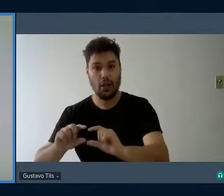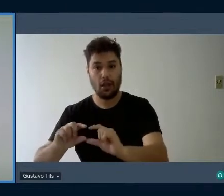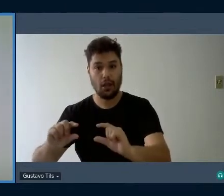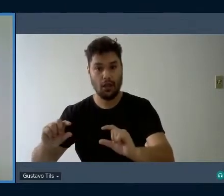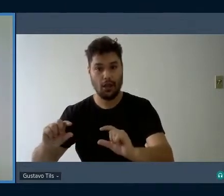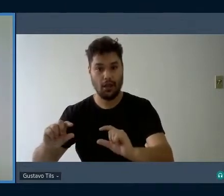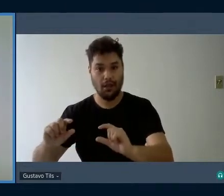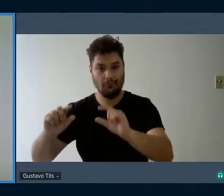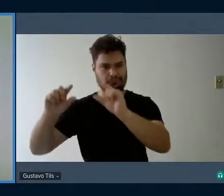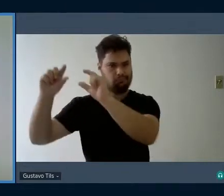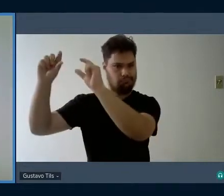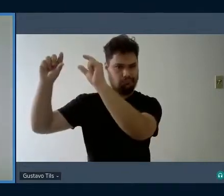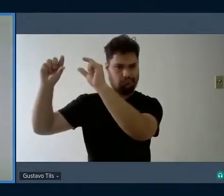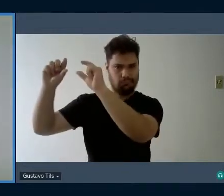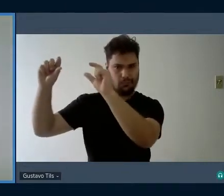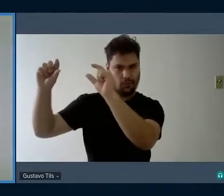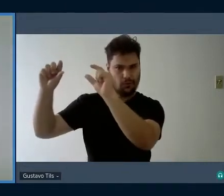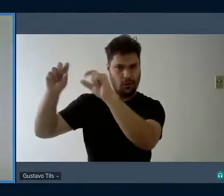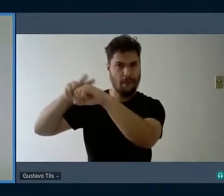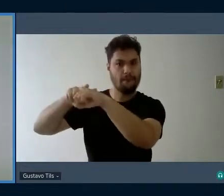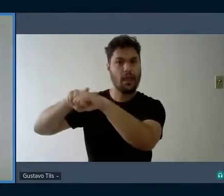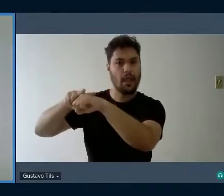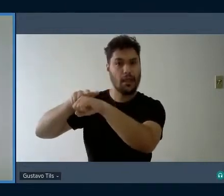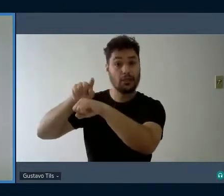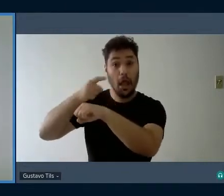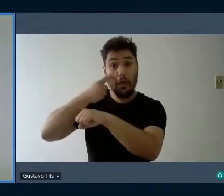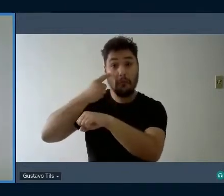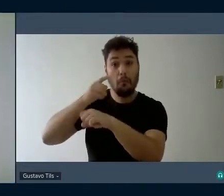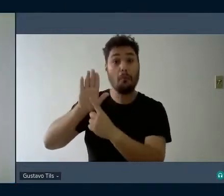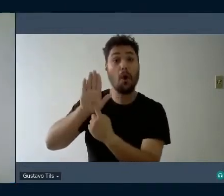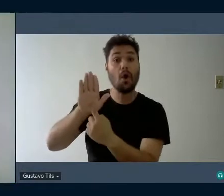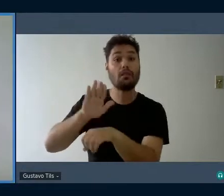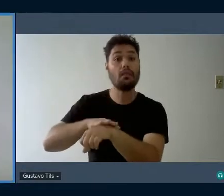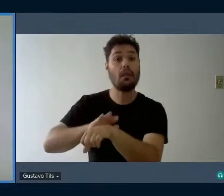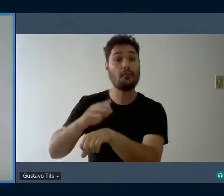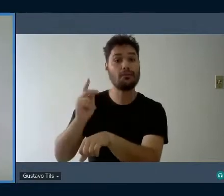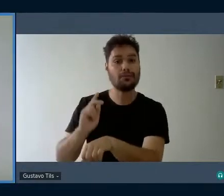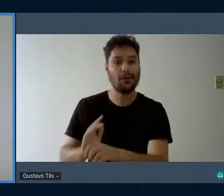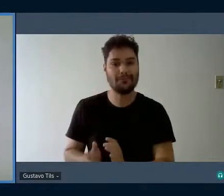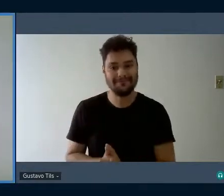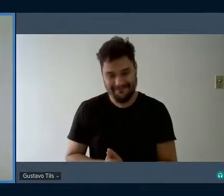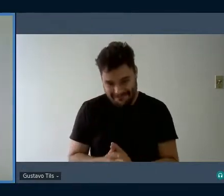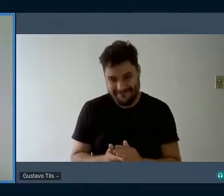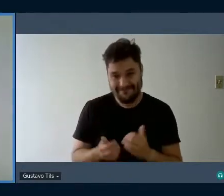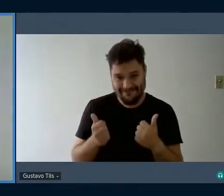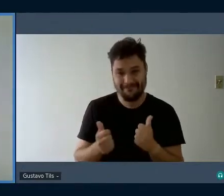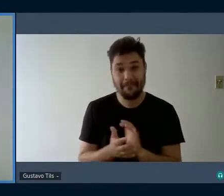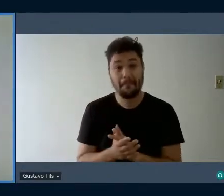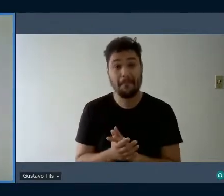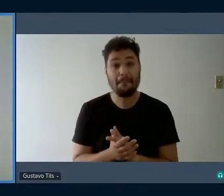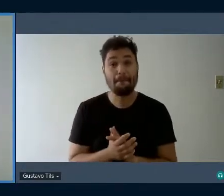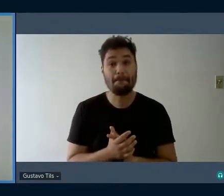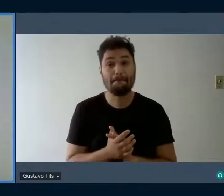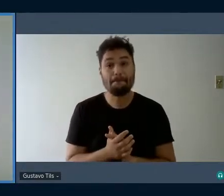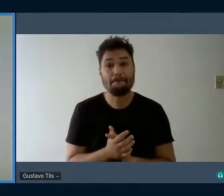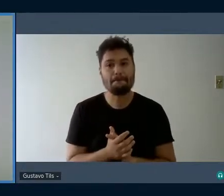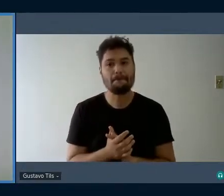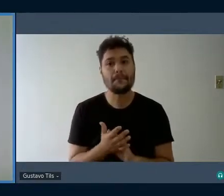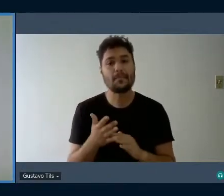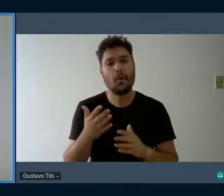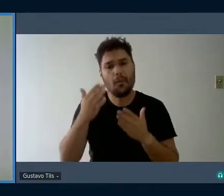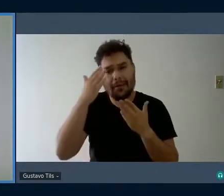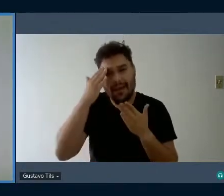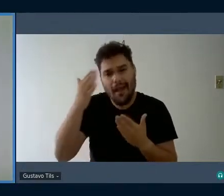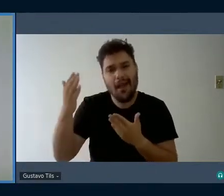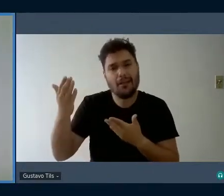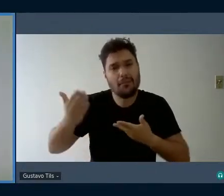tá. Estou vendo aqui agora. Ah, tá. Já estou vendo os seguidinhos aqui a passando. É. Ok. Bom, então, em primeiro lugar, sim, muito obrigado pelo convite,